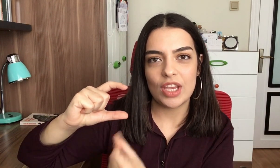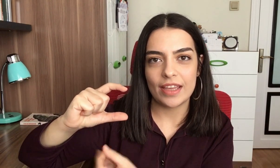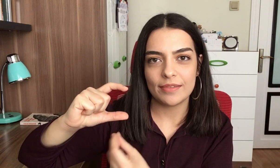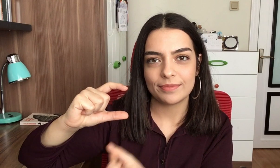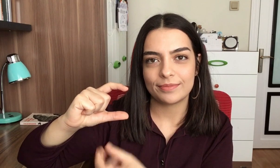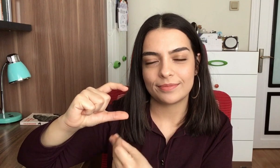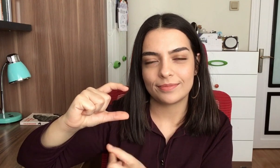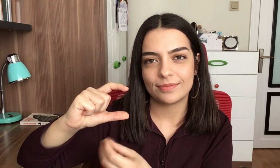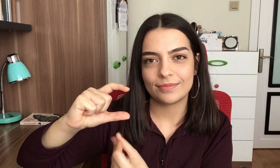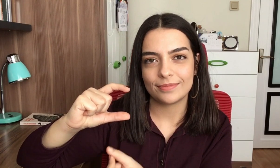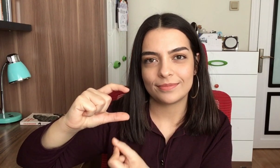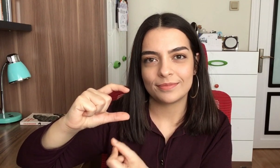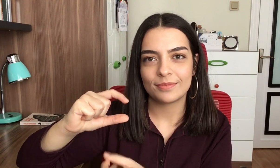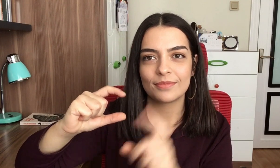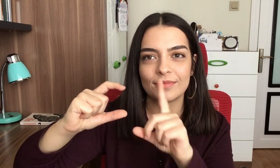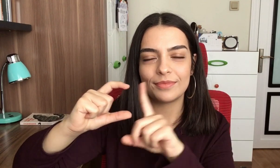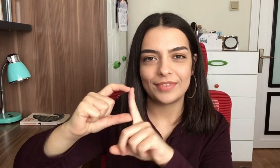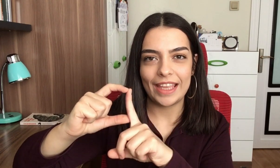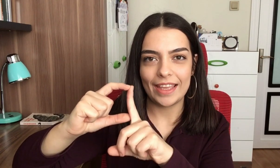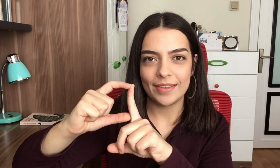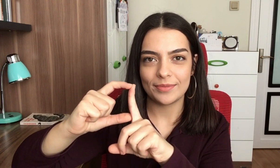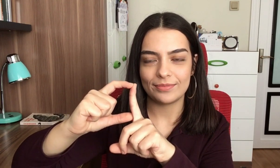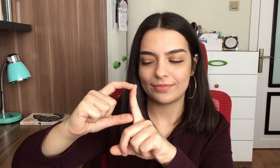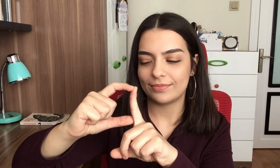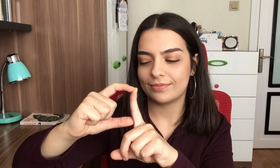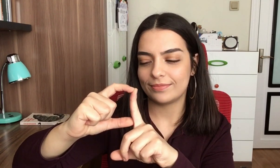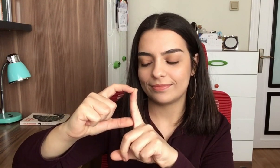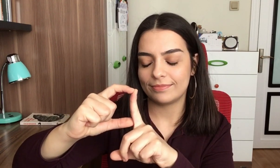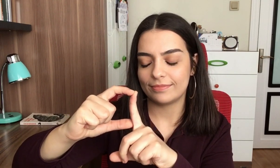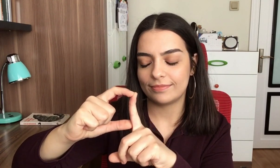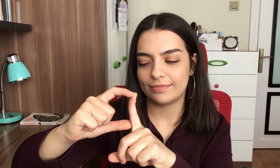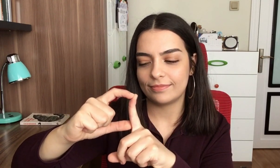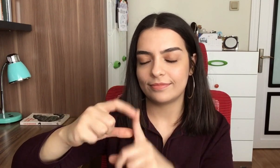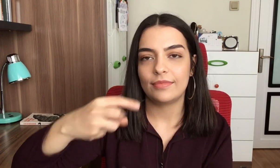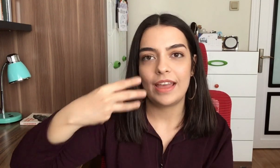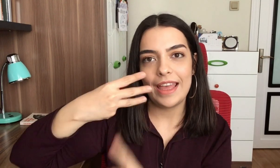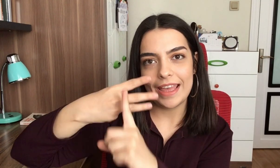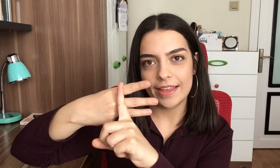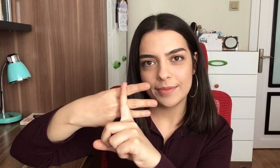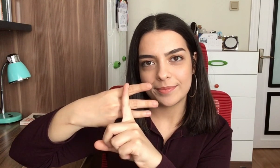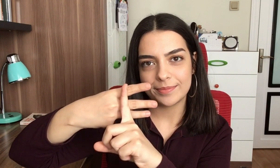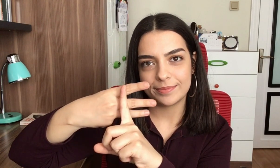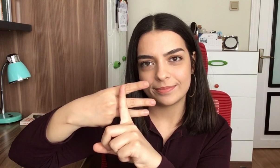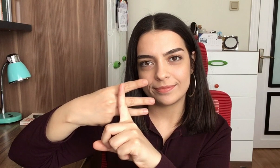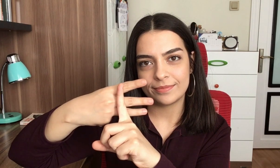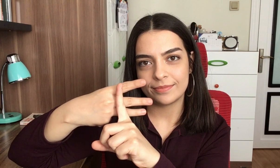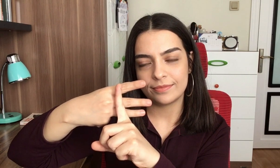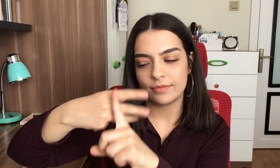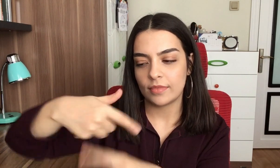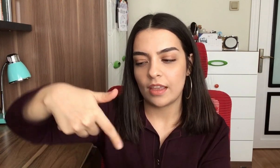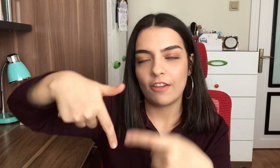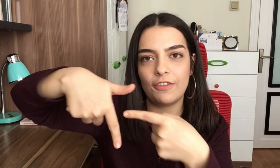D E F